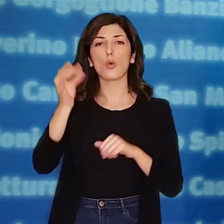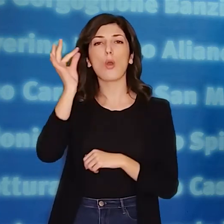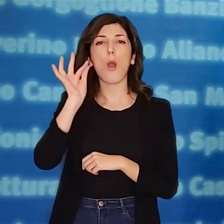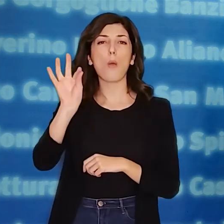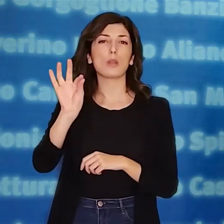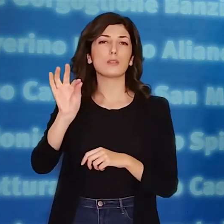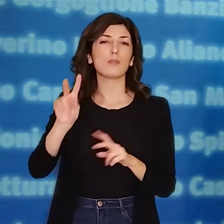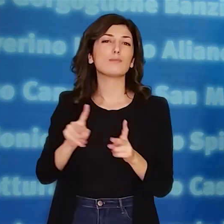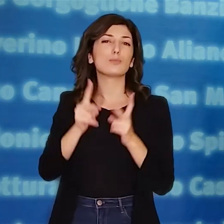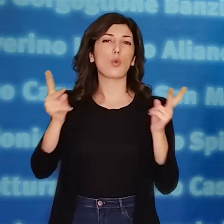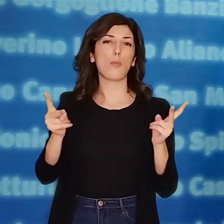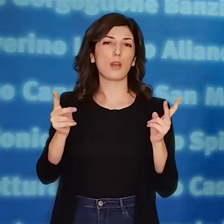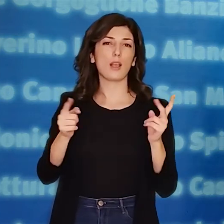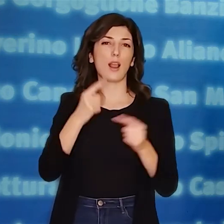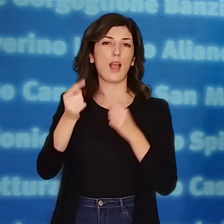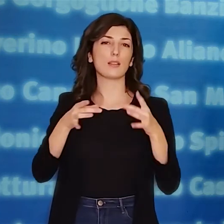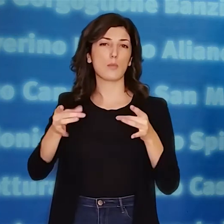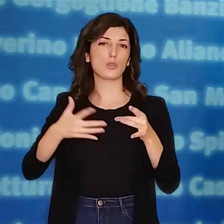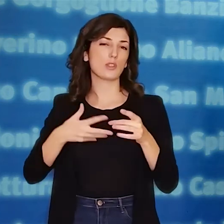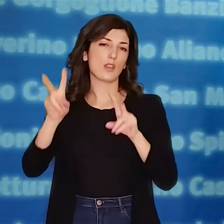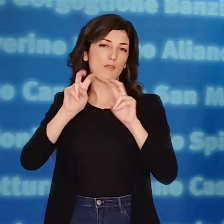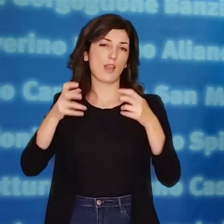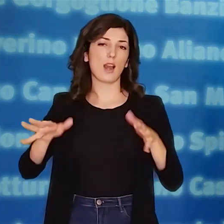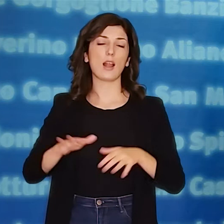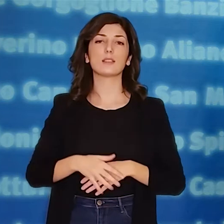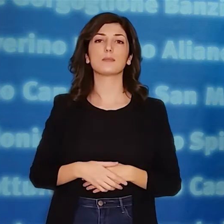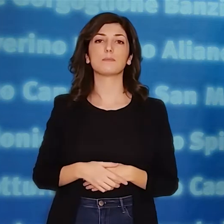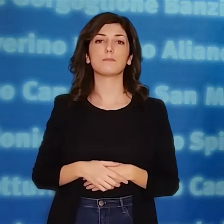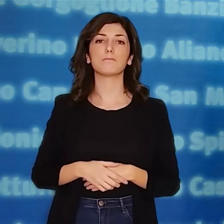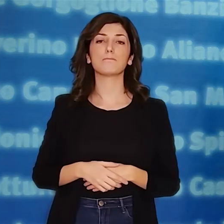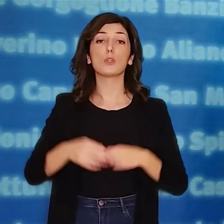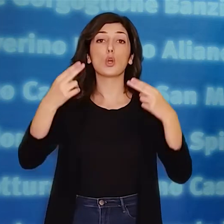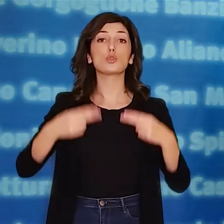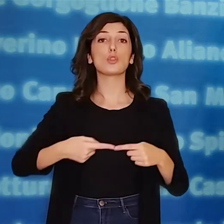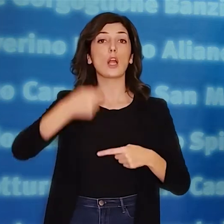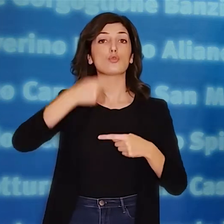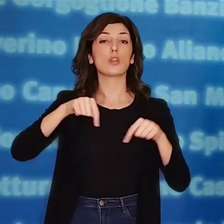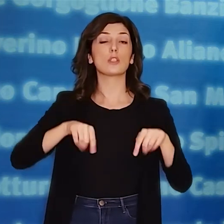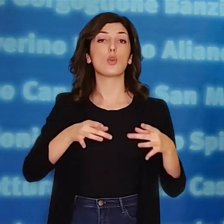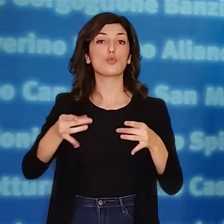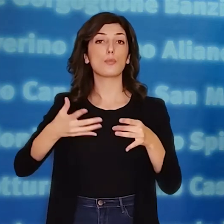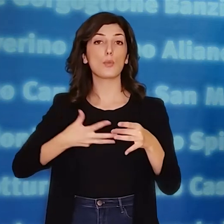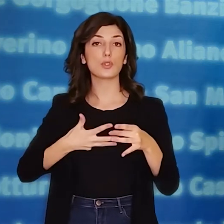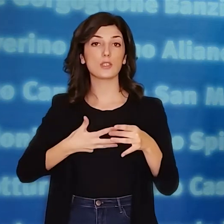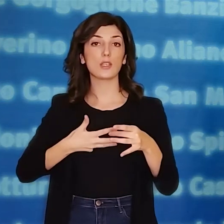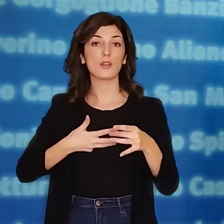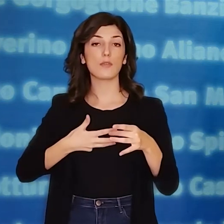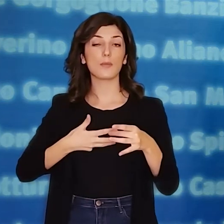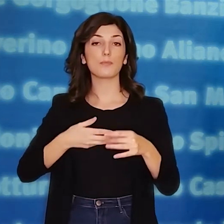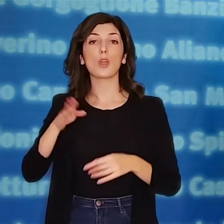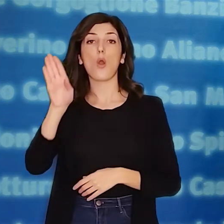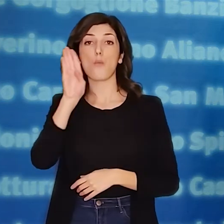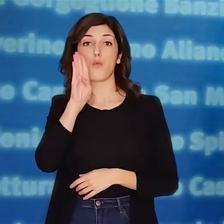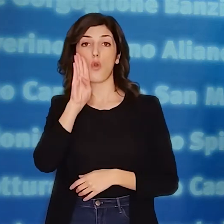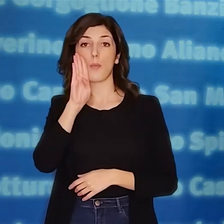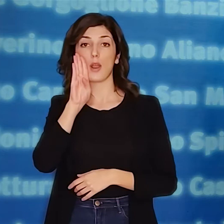laboratori unicamente della Regione e unicamente per la diagnosi. Sul totale dei positivi odierni risultano in